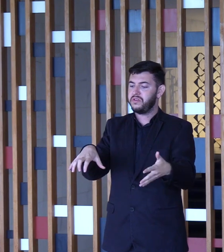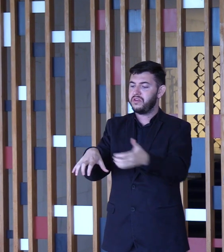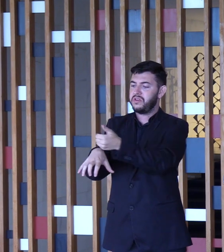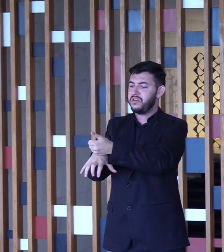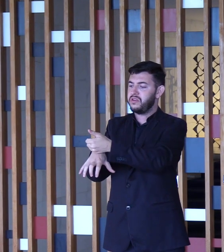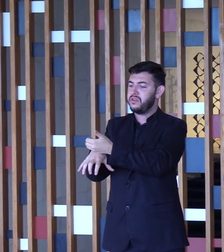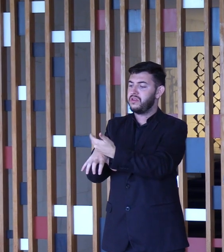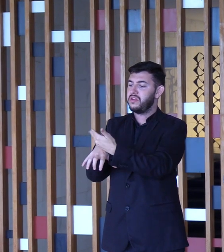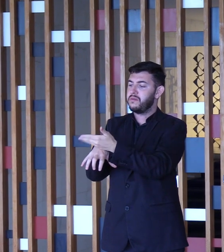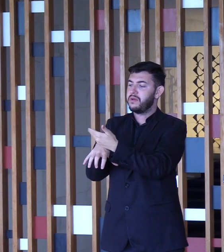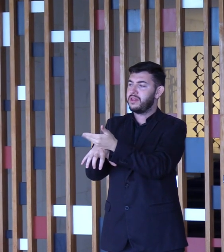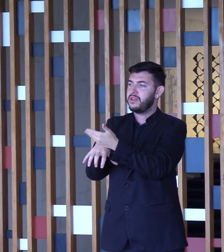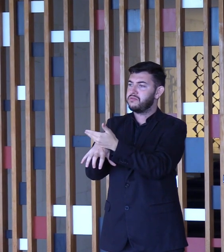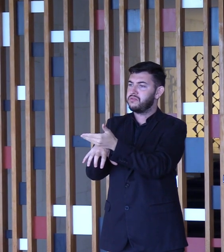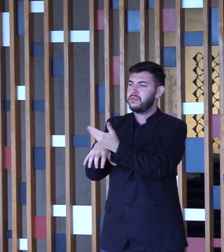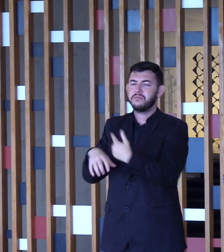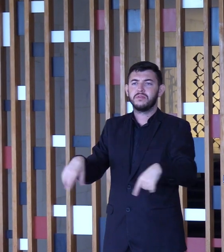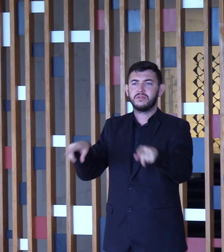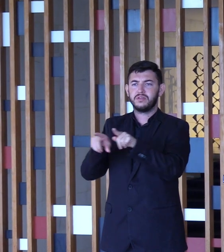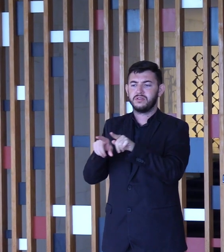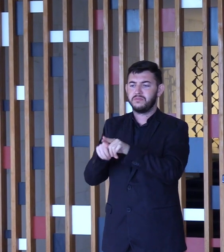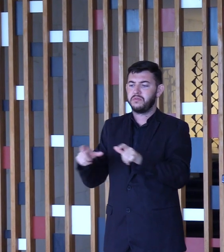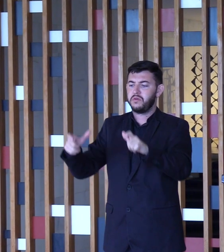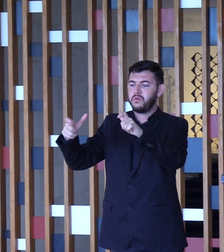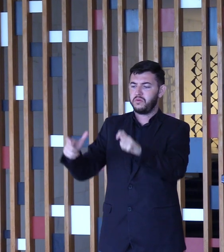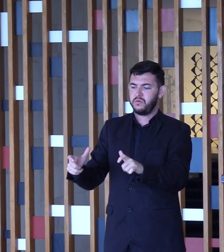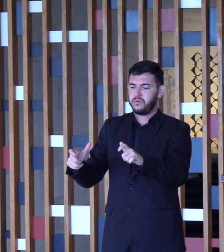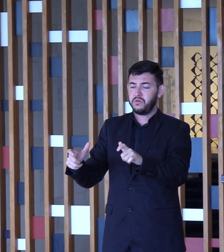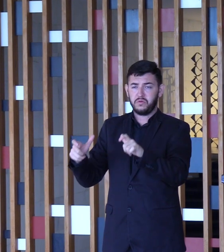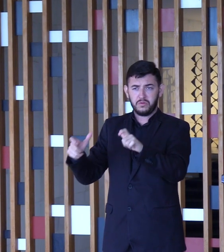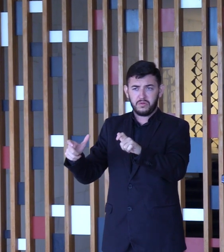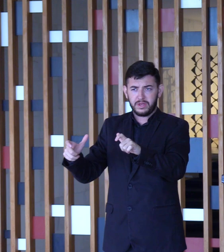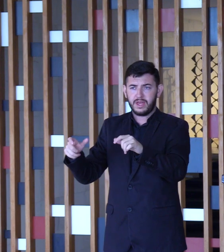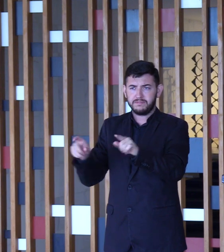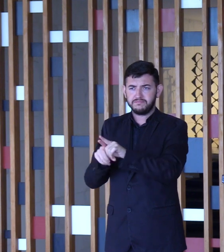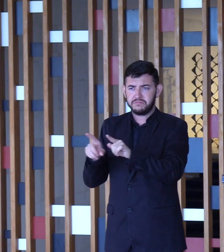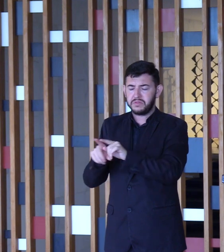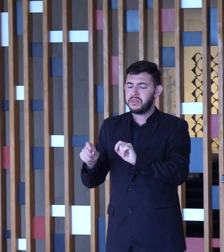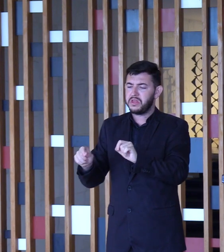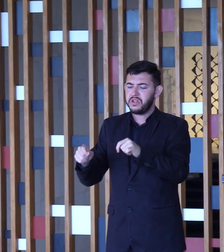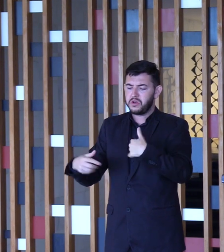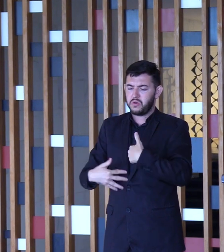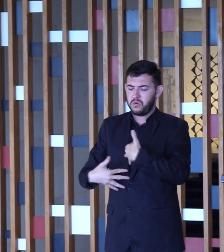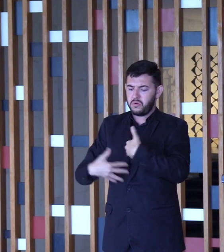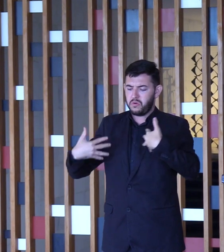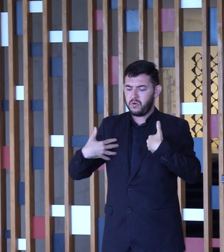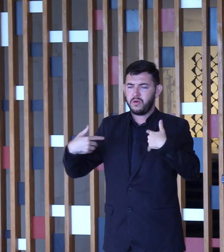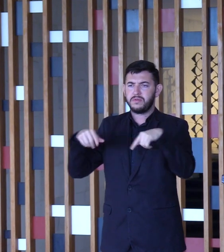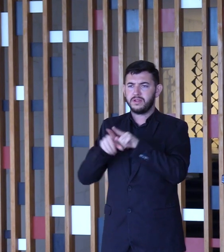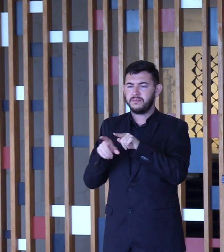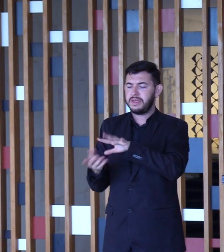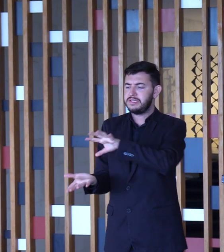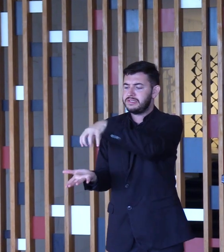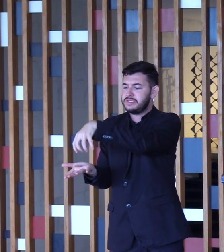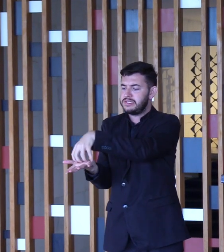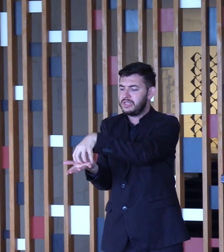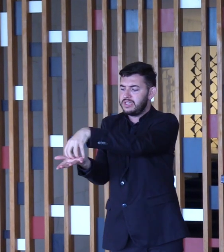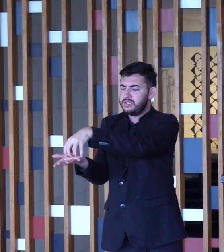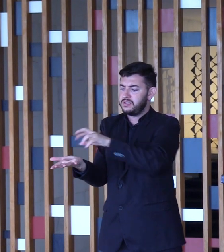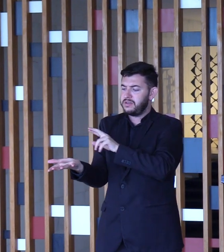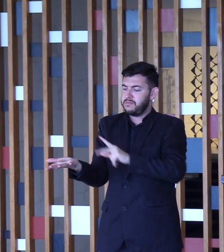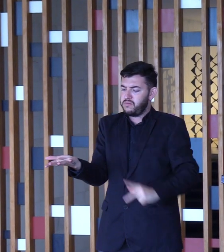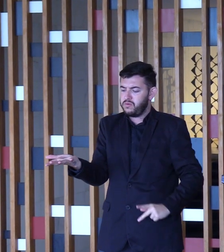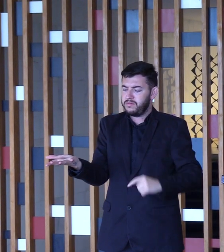sucessivamente residência nobre, sede do governo republicano e sede do Ministério das